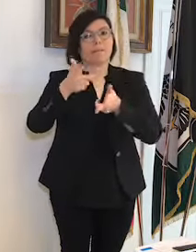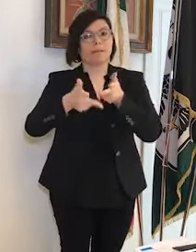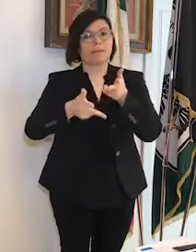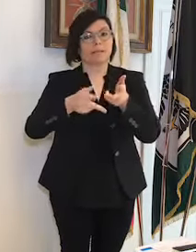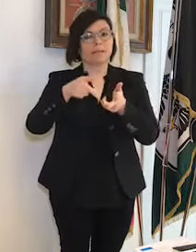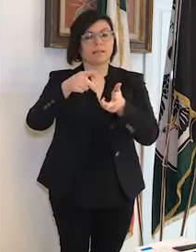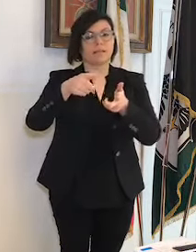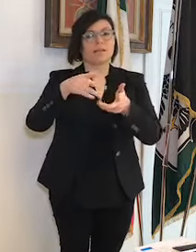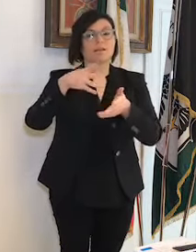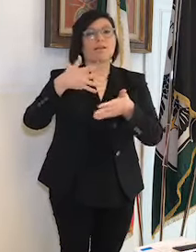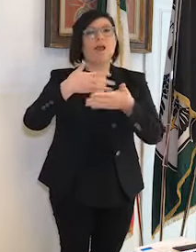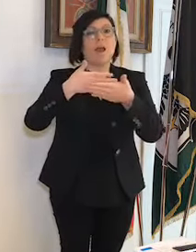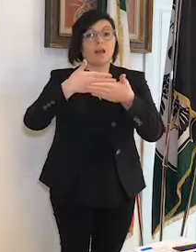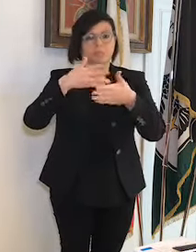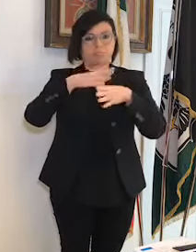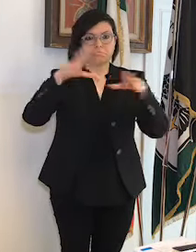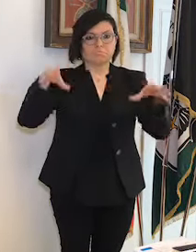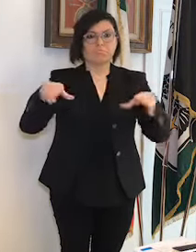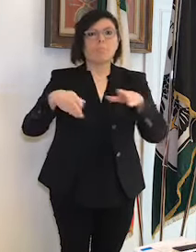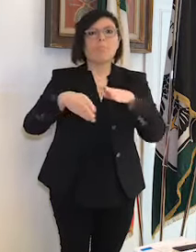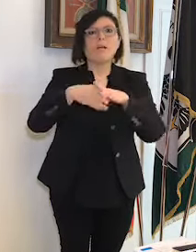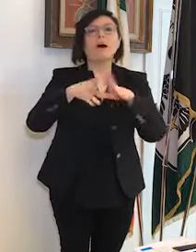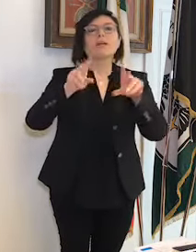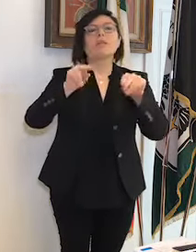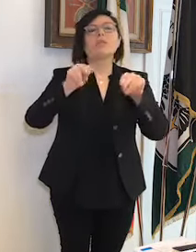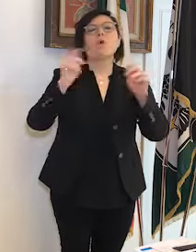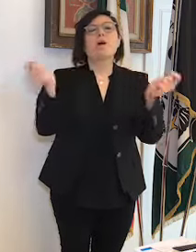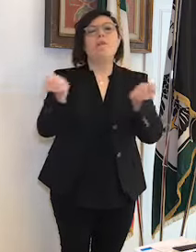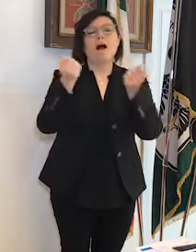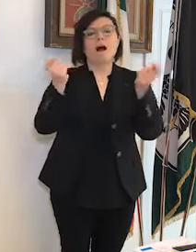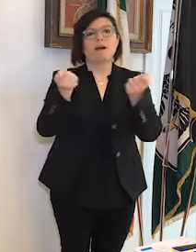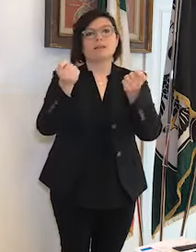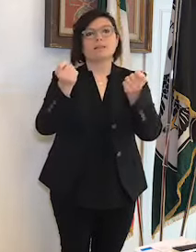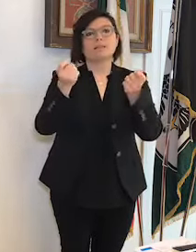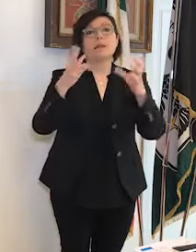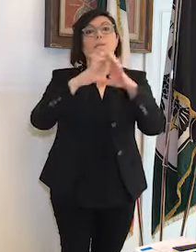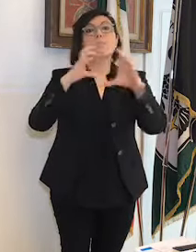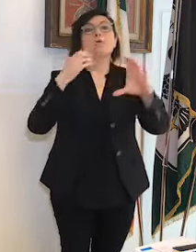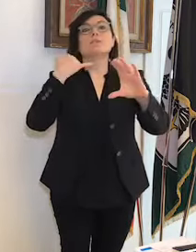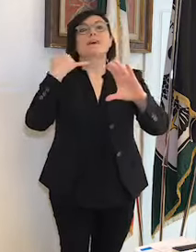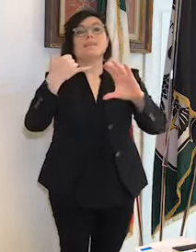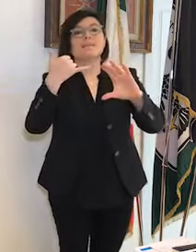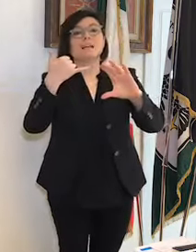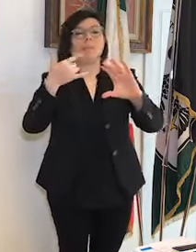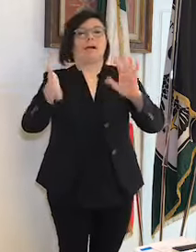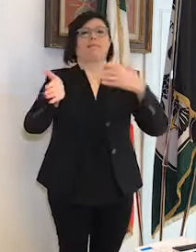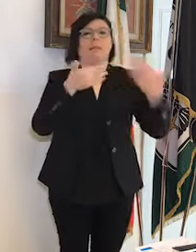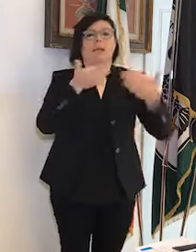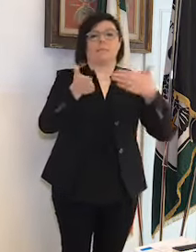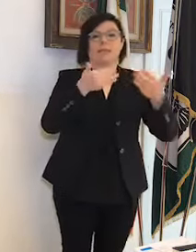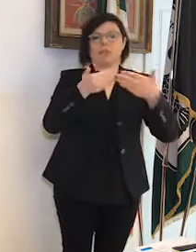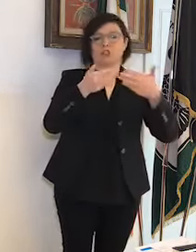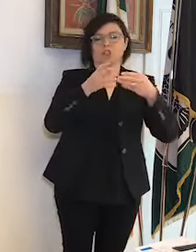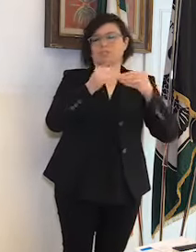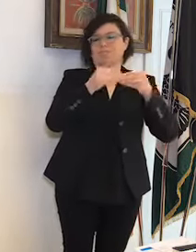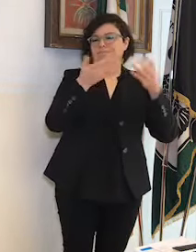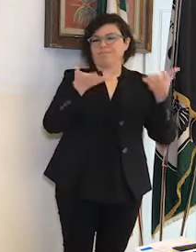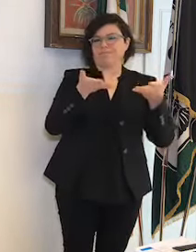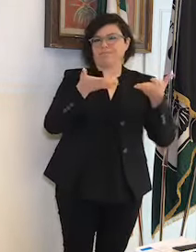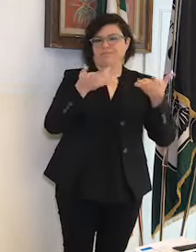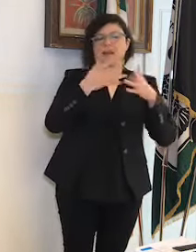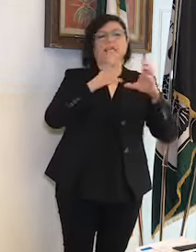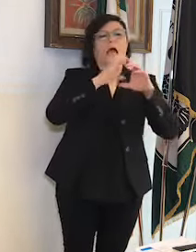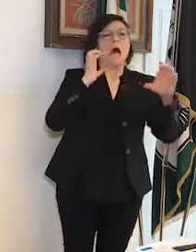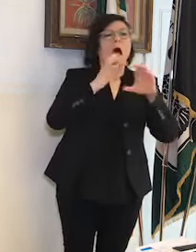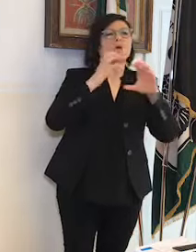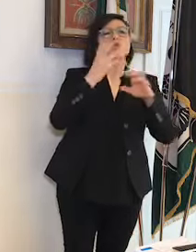bus a chiamata eh l'emergenza naturalmente ha comportato una rimodulazione eh delle corse